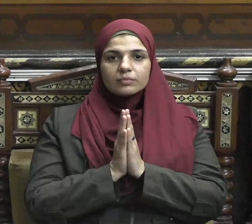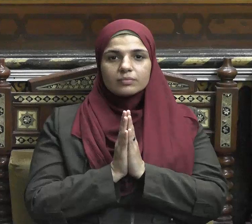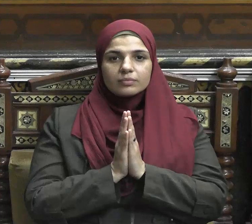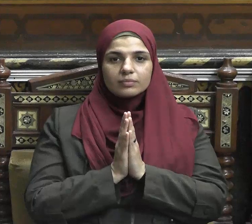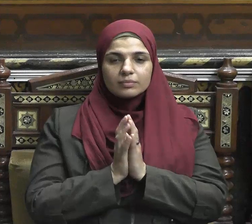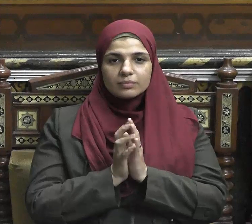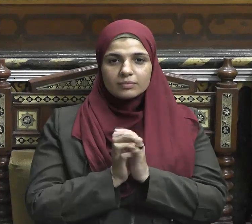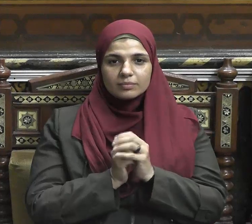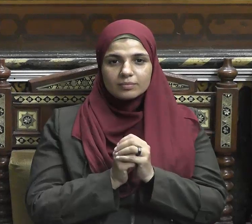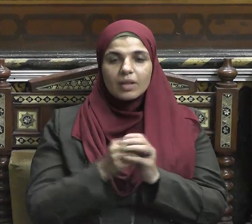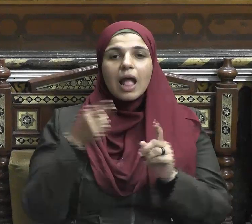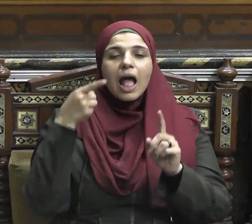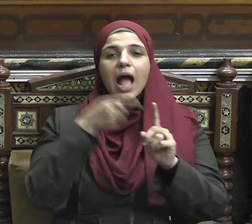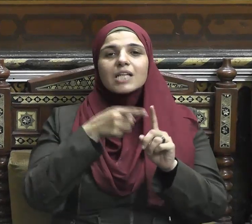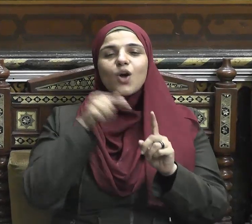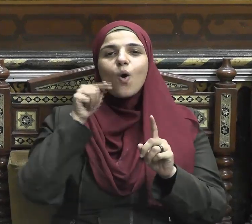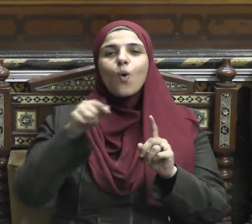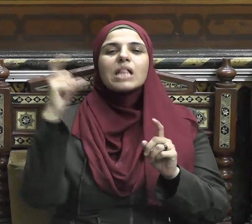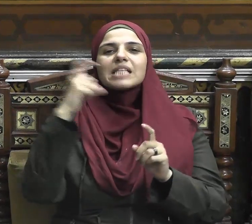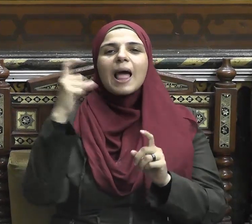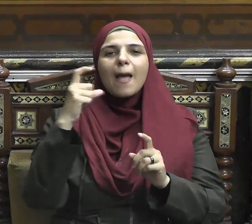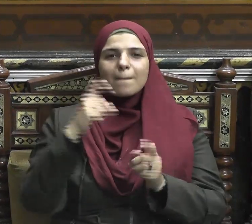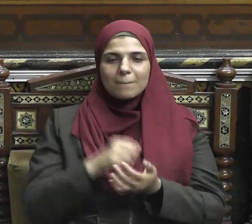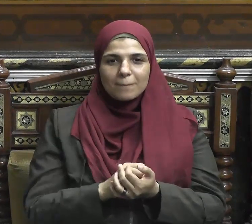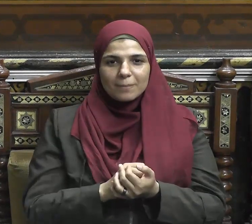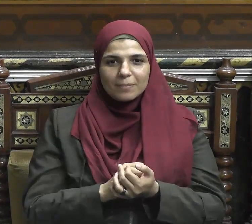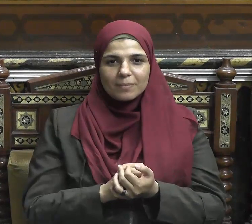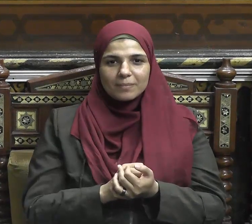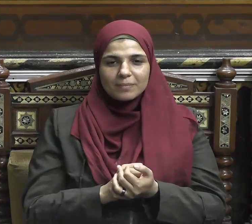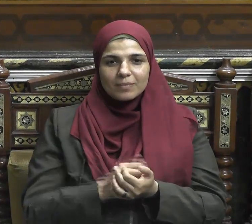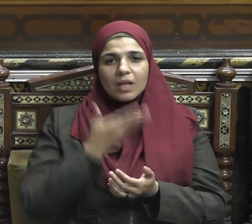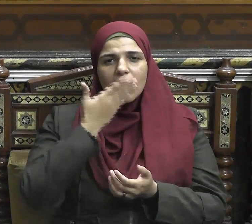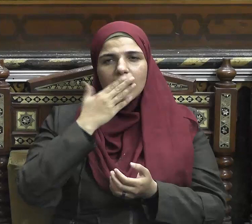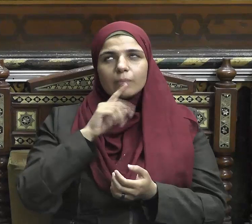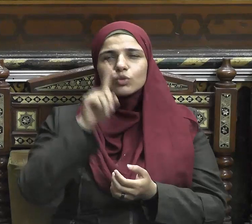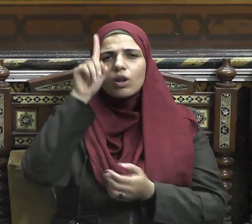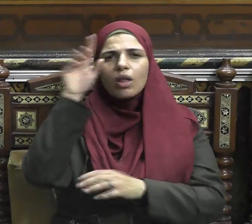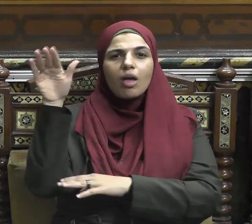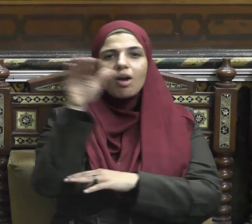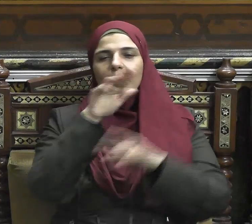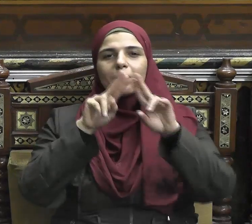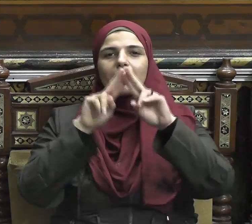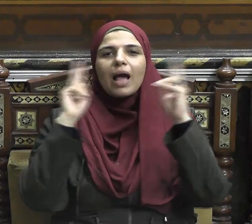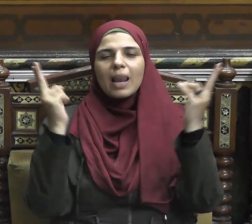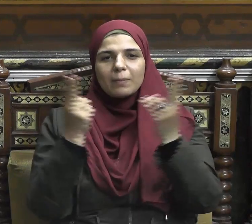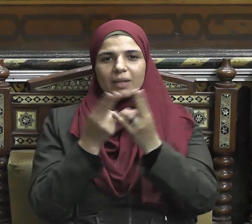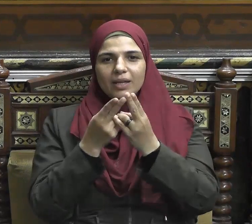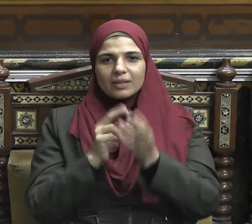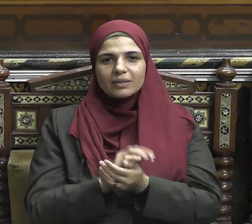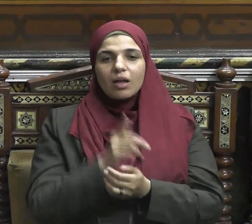هذا هو الإسلام الحمد لله رب العالمين القائل